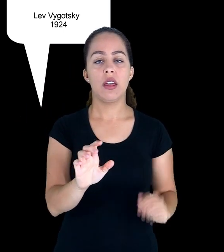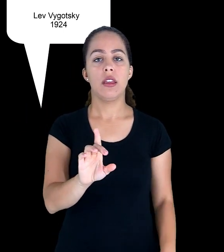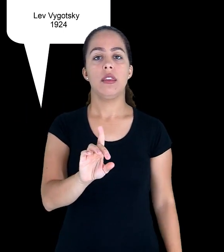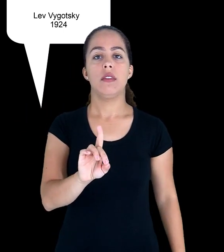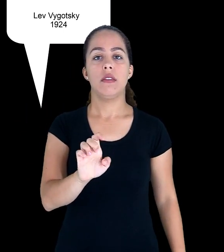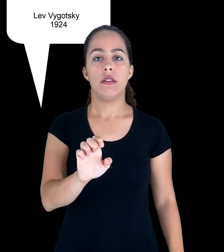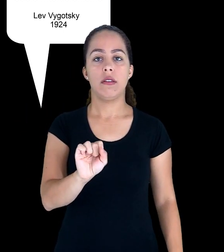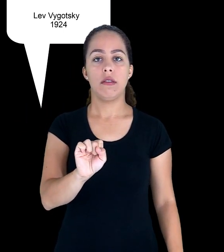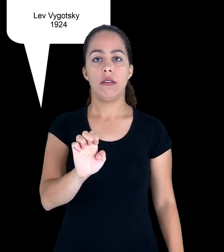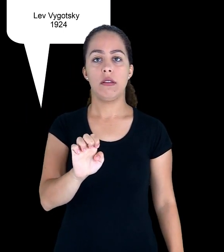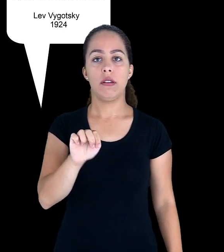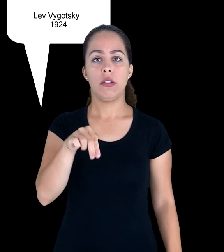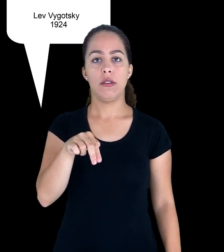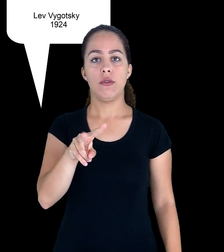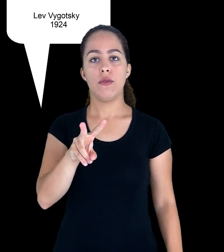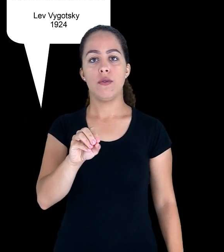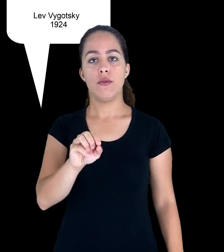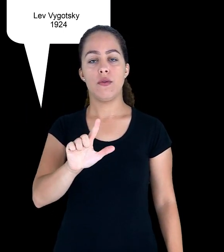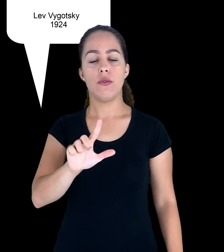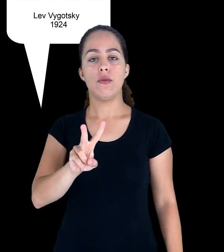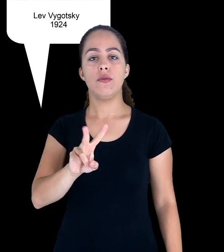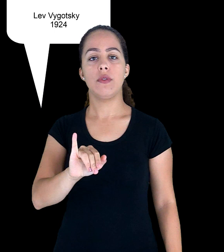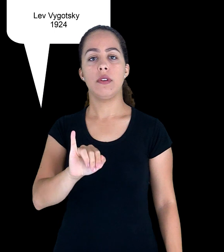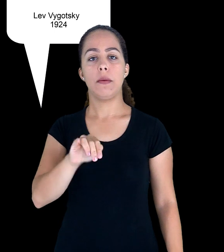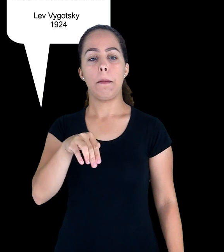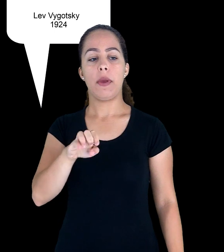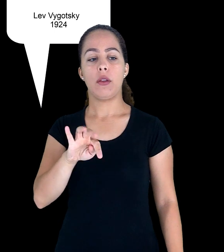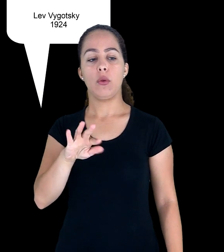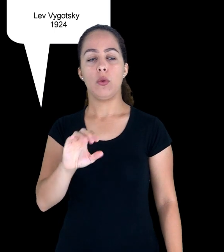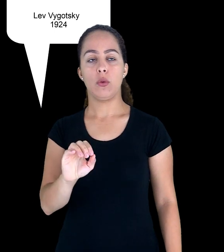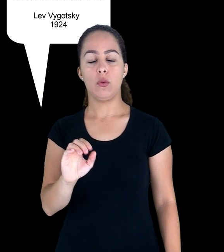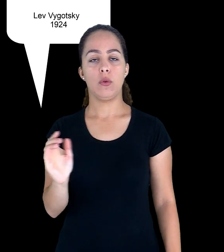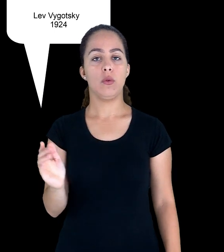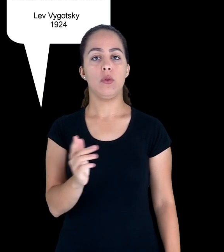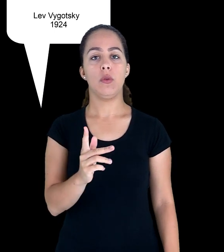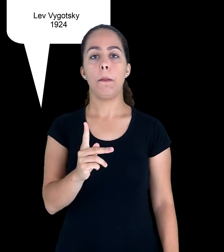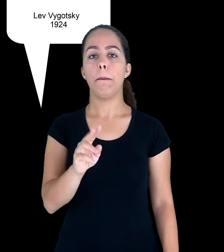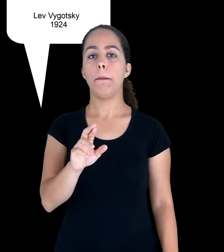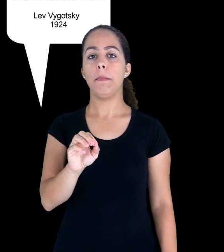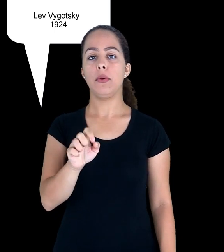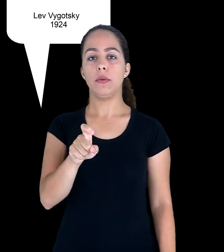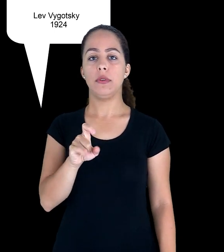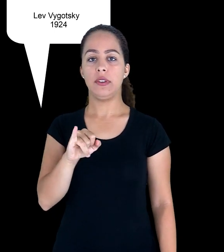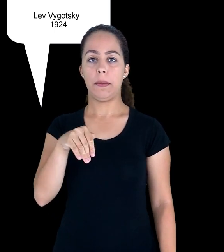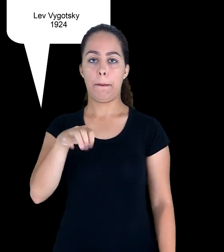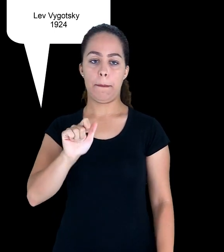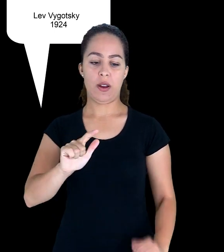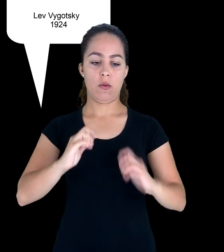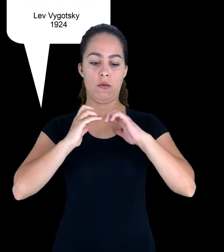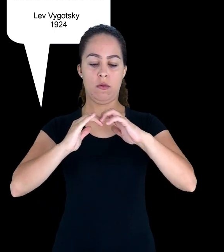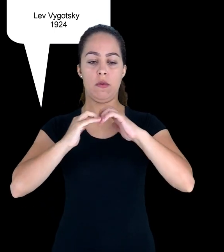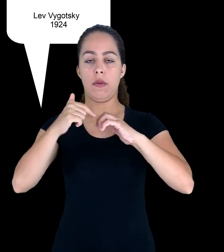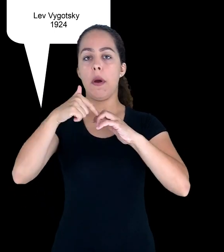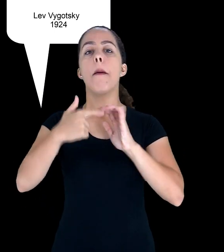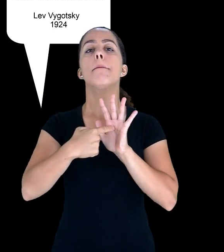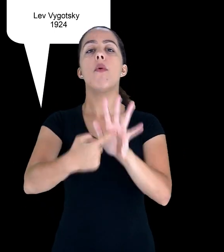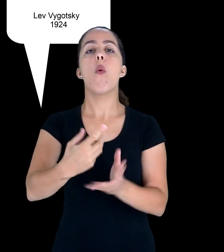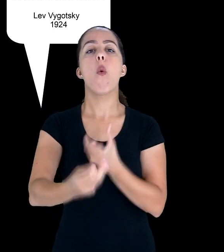e o sujeito aprende sempre com a ajuda do outro. Essa é uma teoria bastante